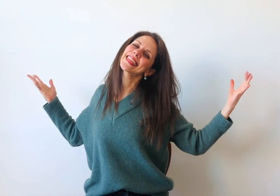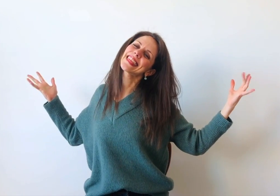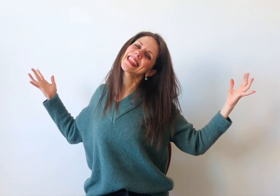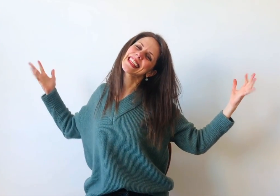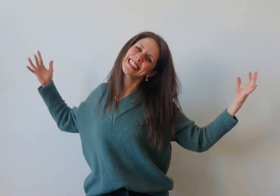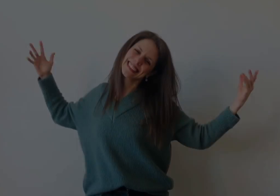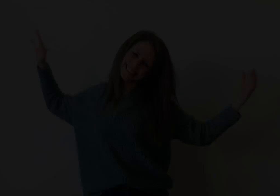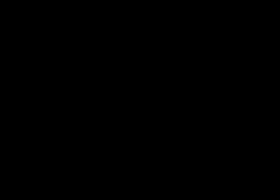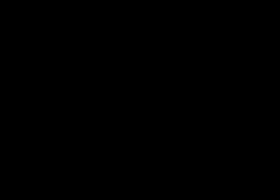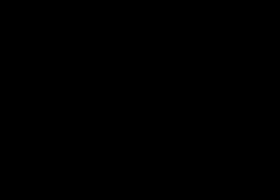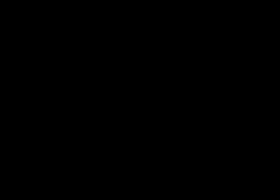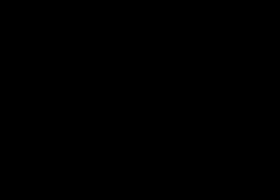Mel.a.m. Mel.a.m..a.m Mel